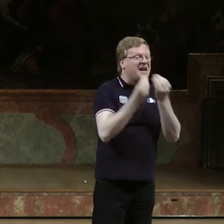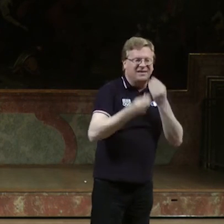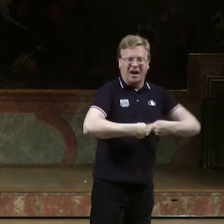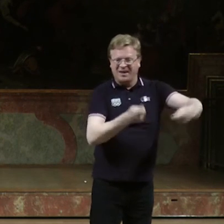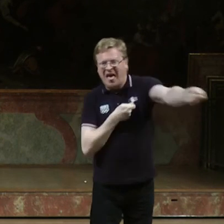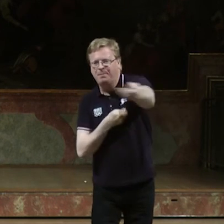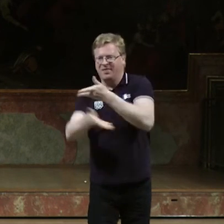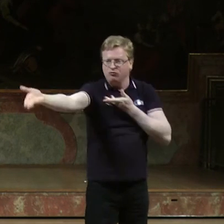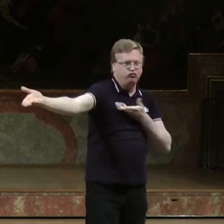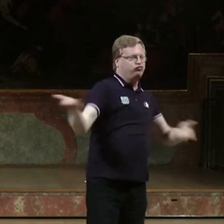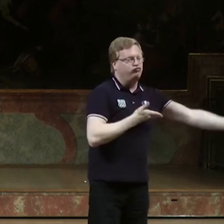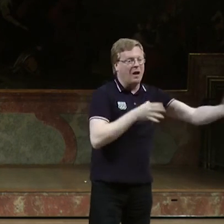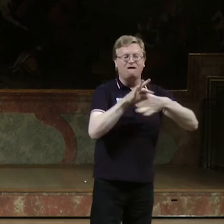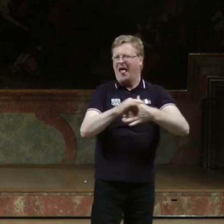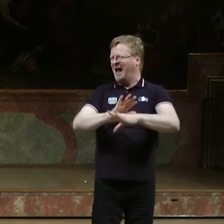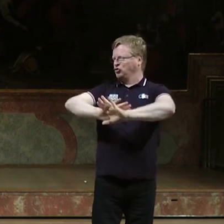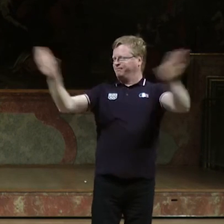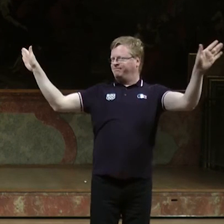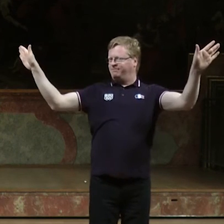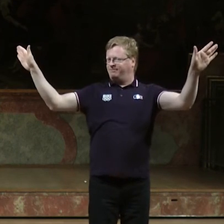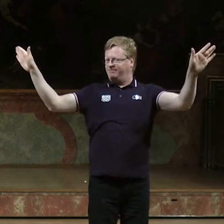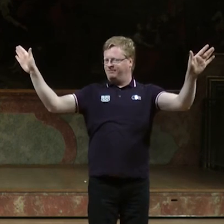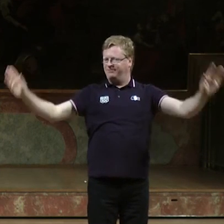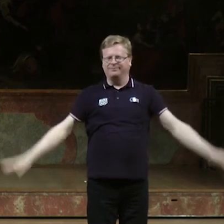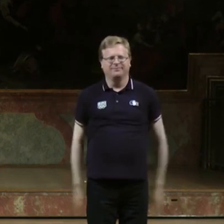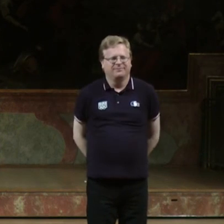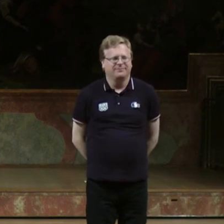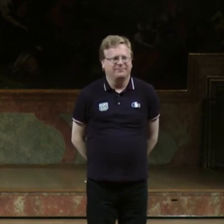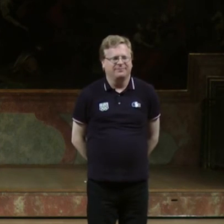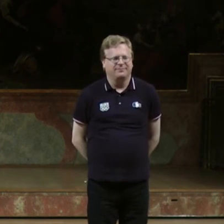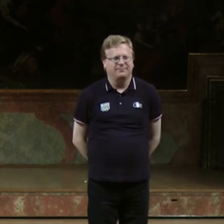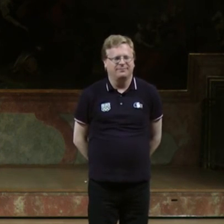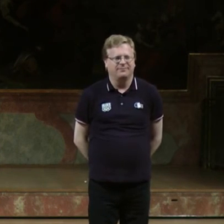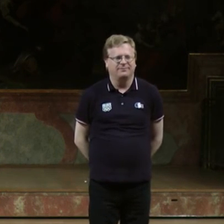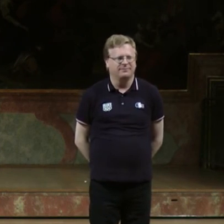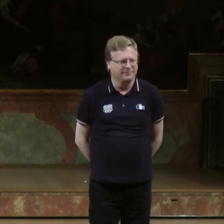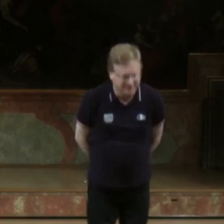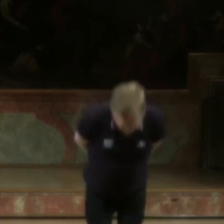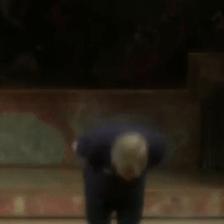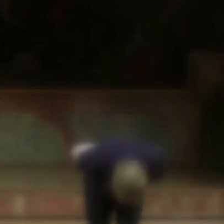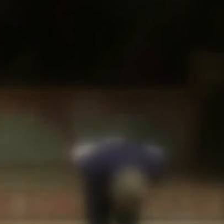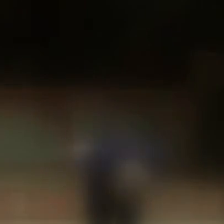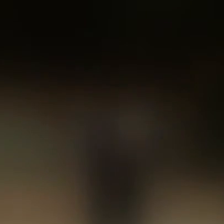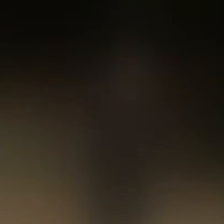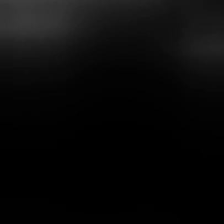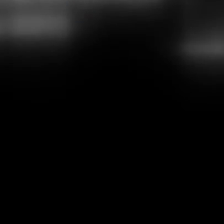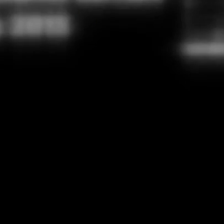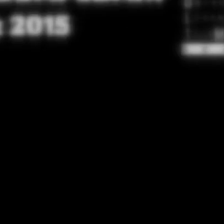Gegenseitig helfen, essen, tauschen, Handel einführen. Aus mit dem produzierten und fabrizierten Fleisch. Bis bald!